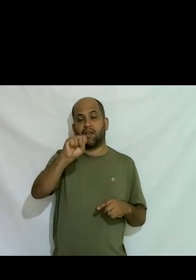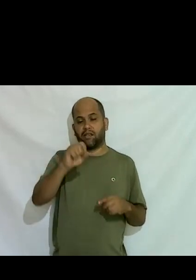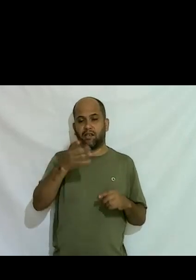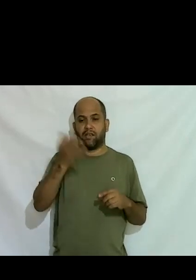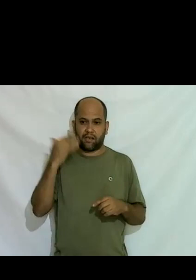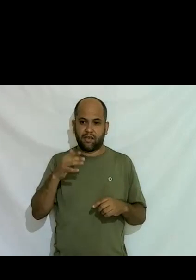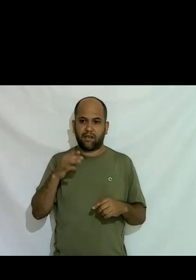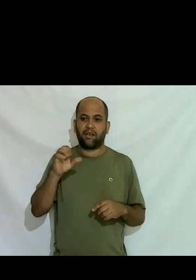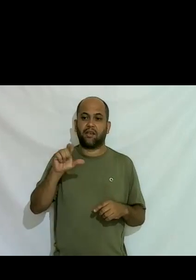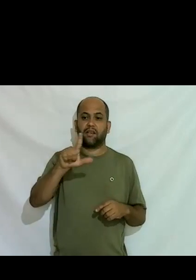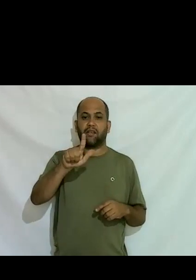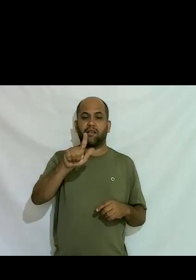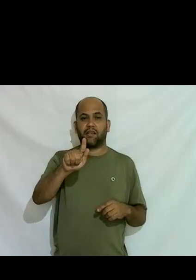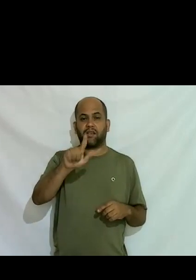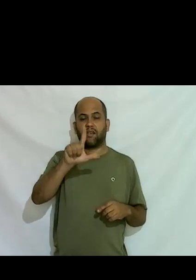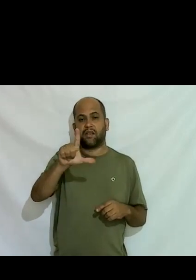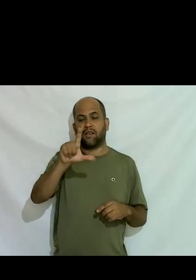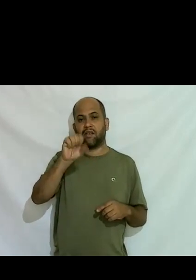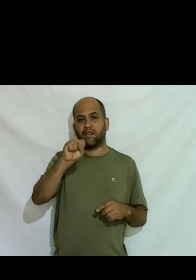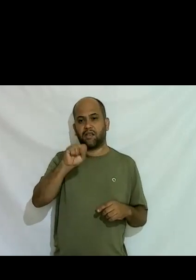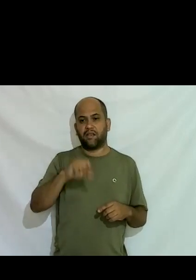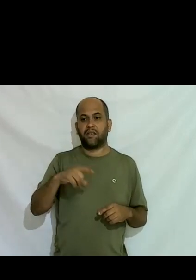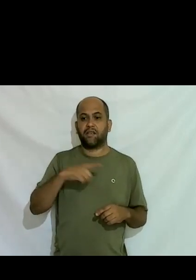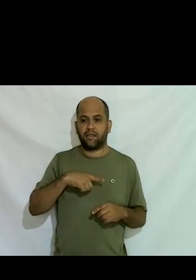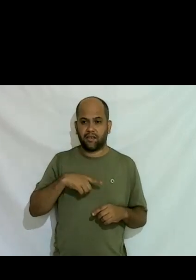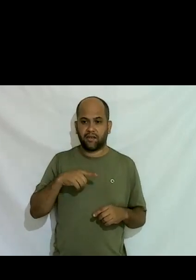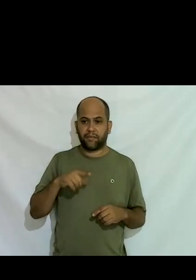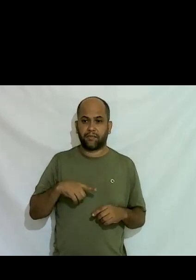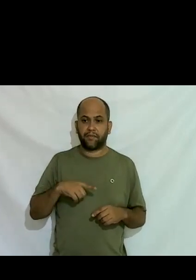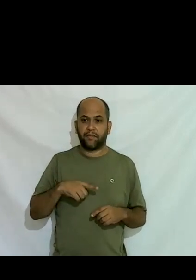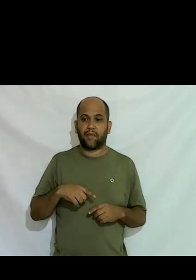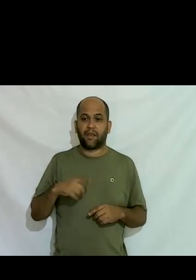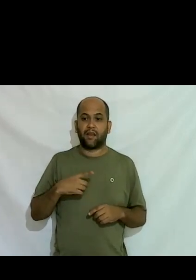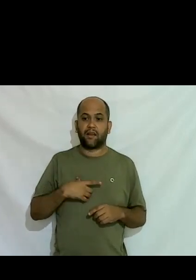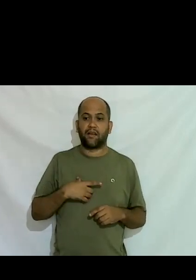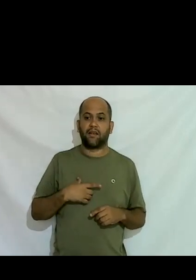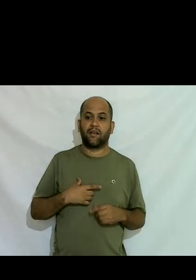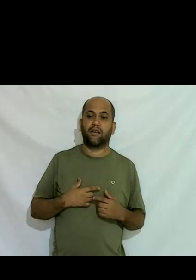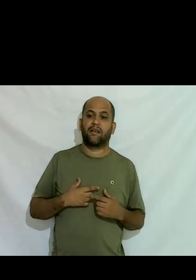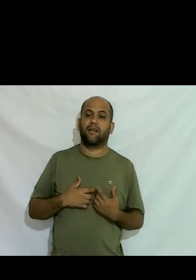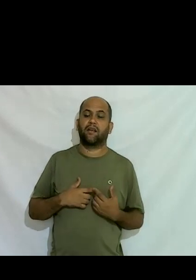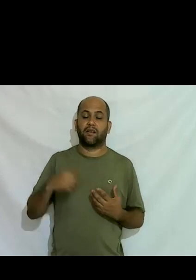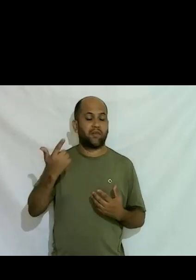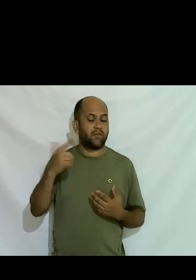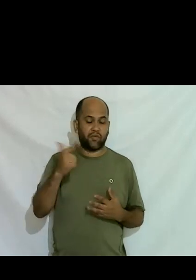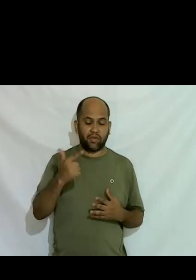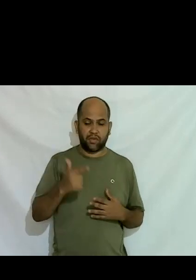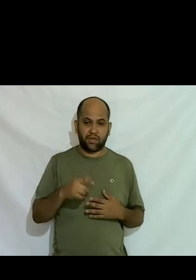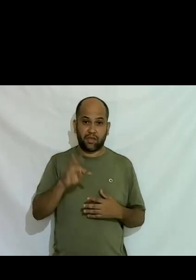GLS gays, médicos, simpatizantes não tem nem aparecia né nem no meio não aparecia